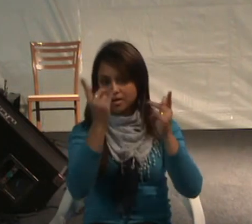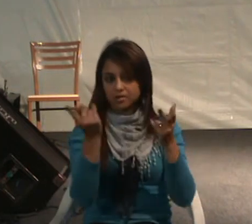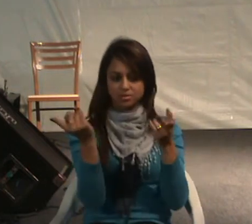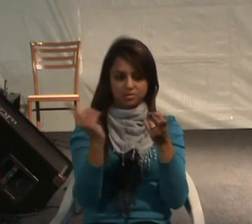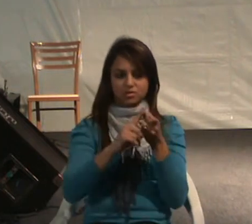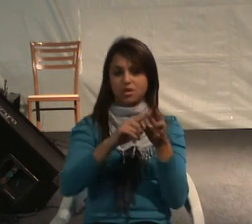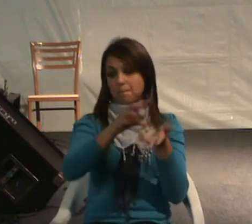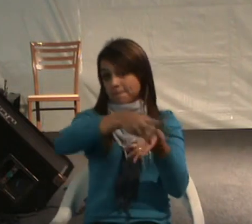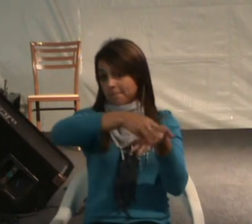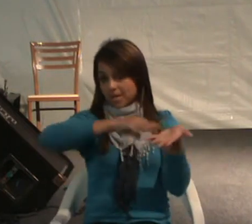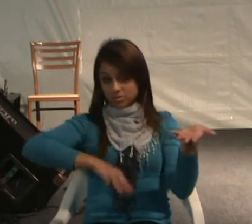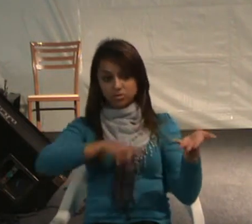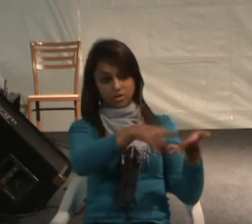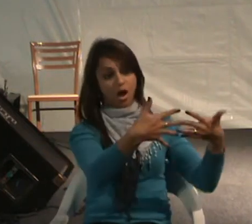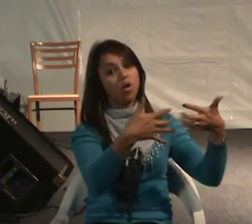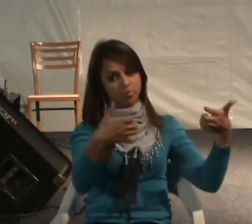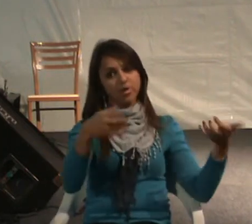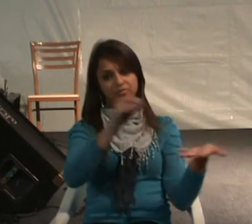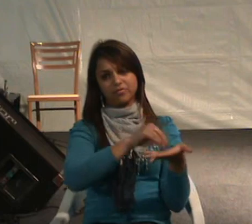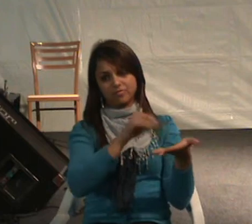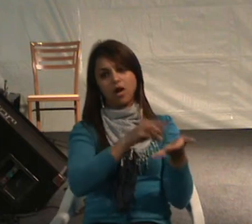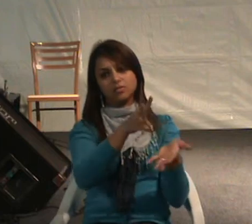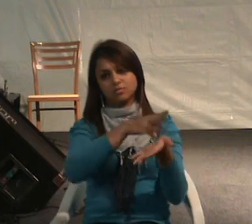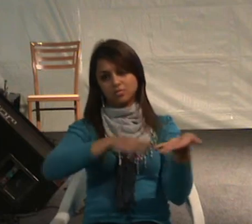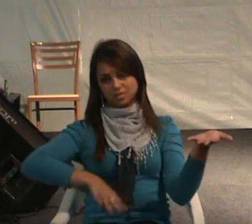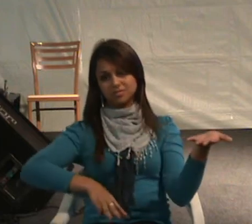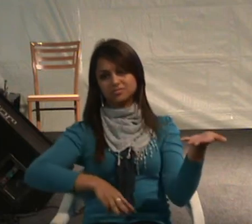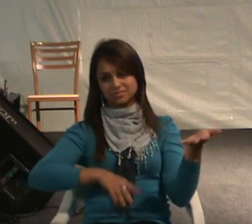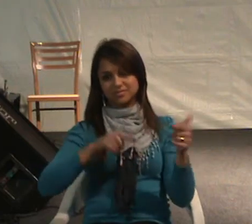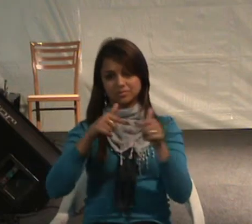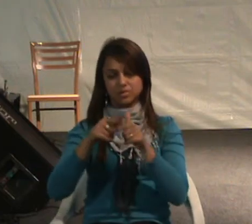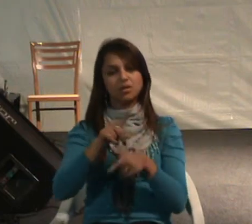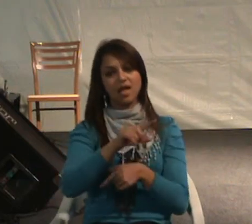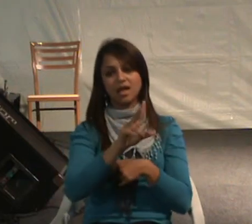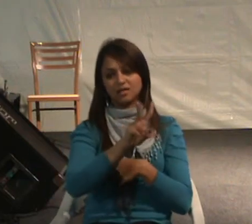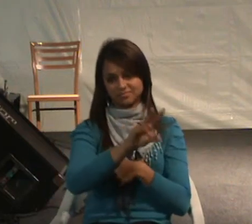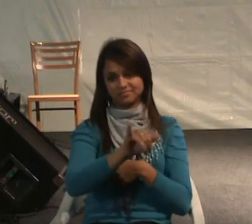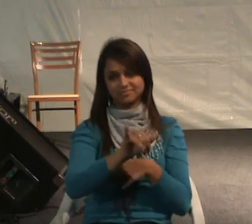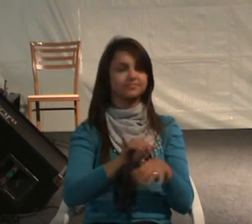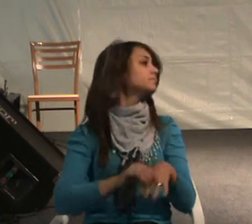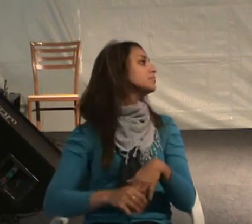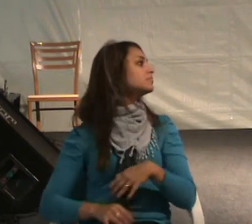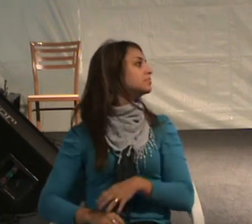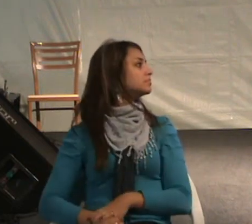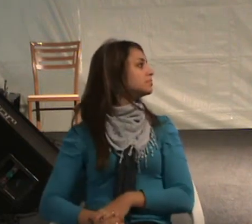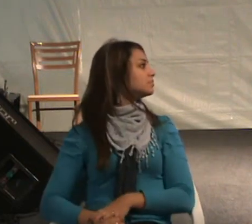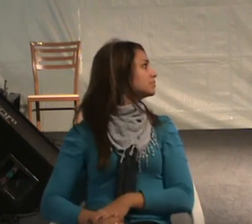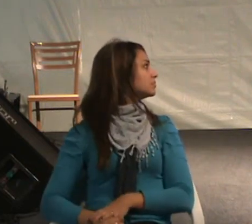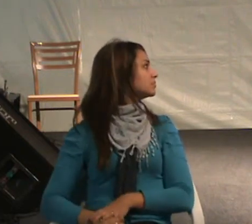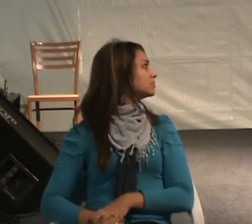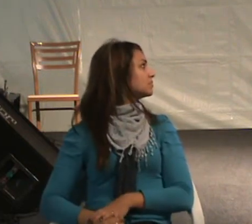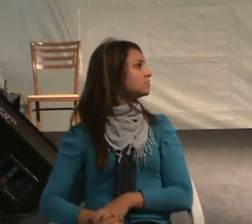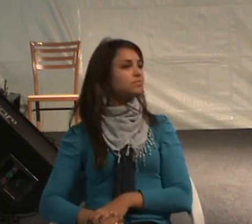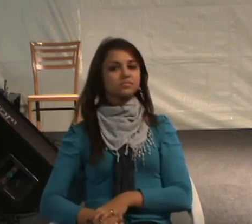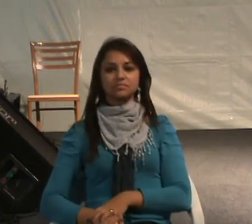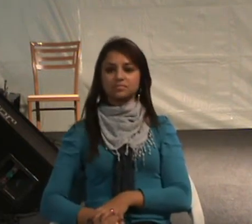alguns métodos de trabalho para essas pessoas. E ela já está fazendo isso. Instrumental. Dependendo de